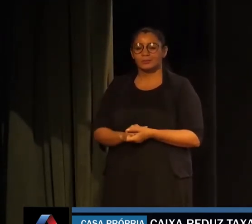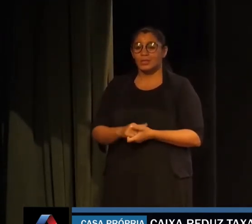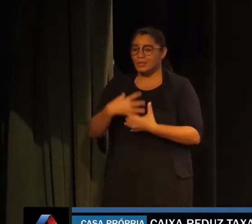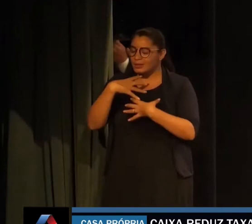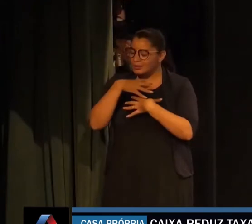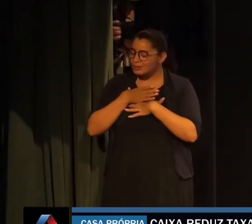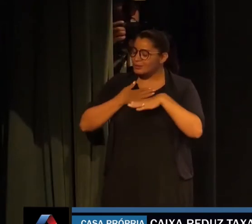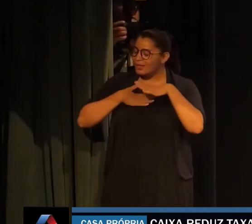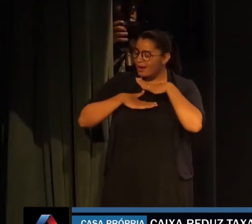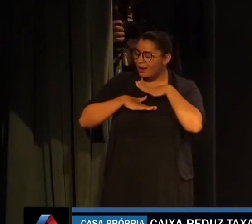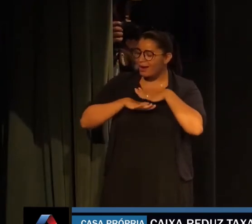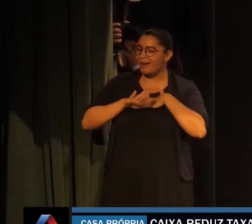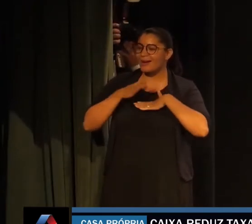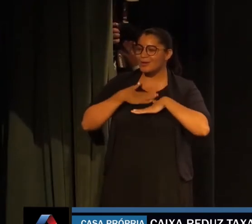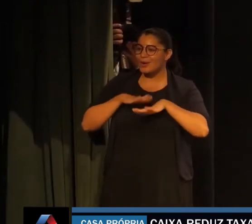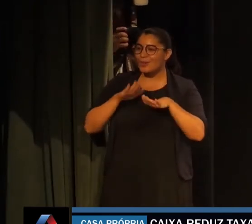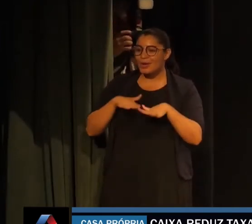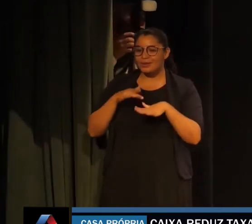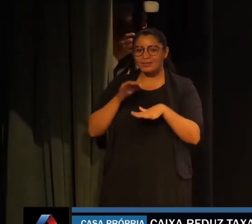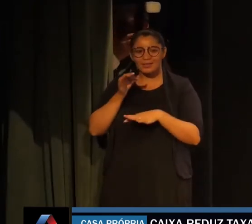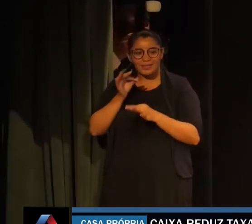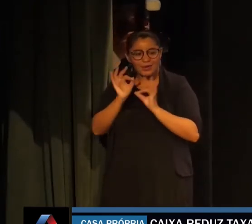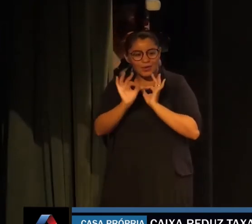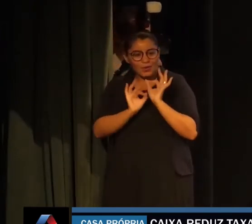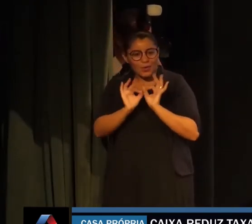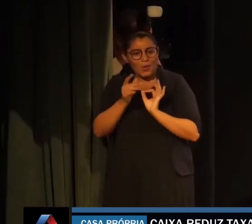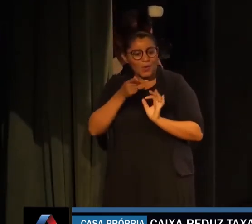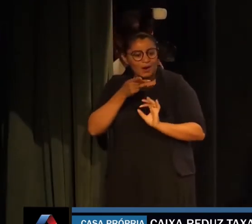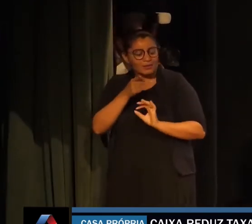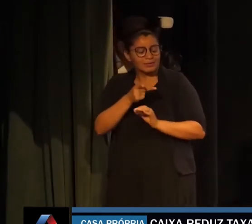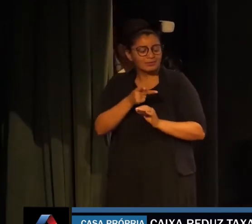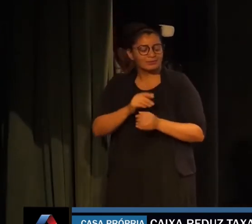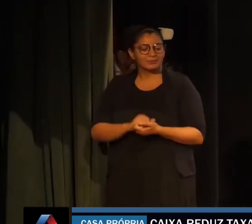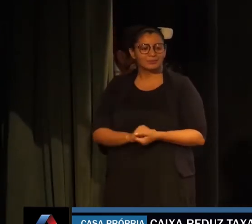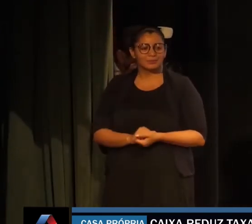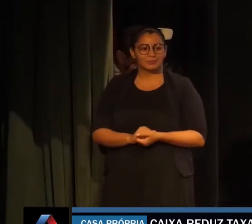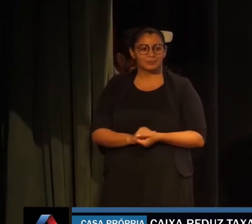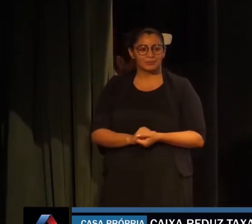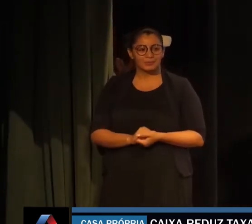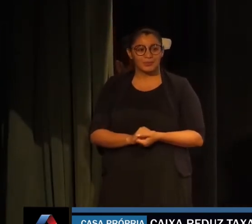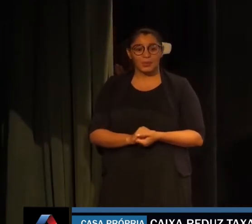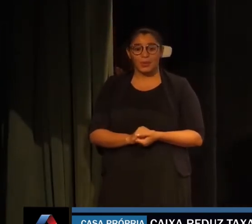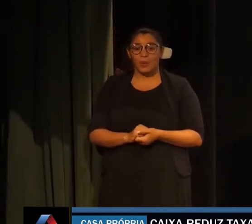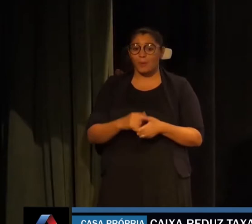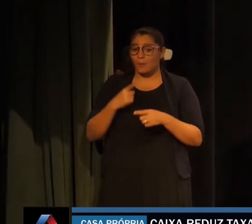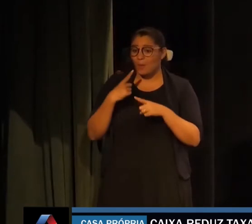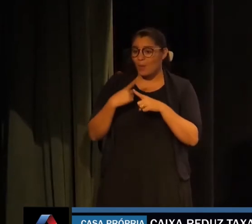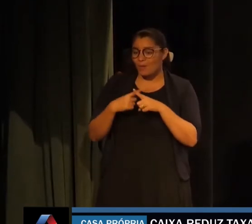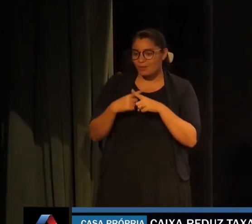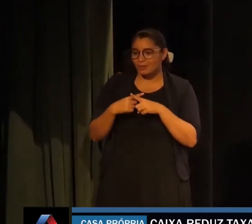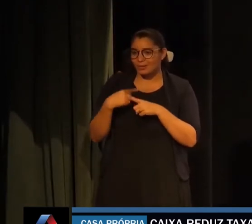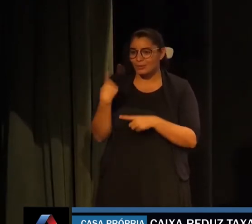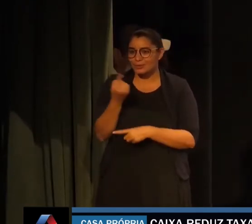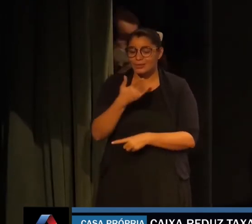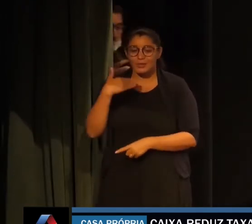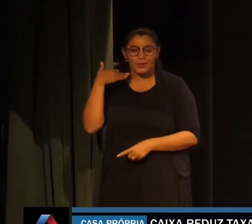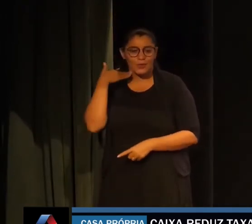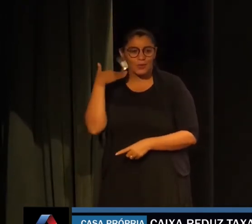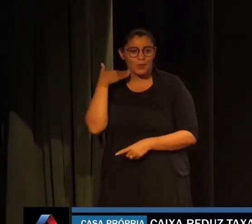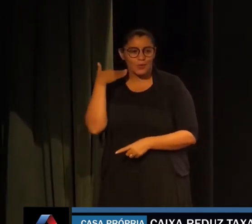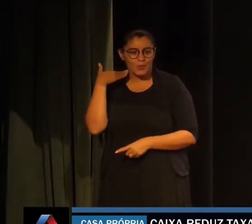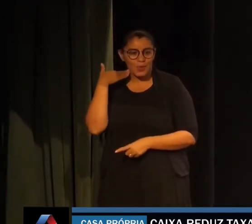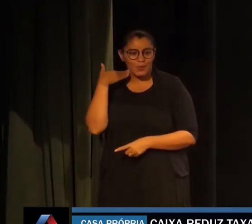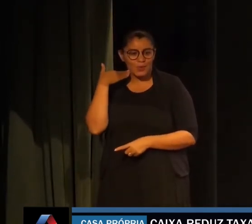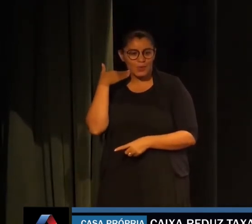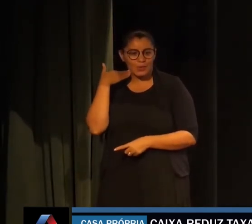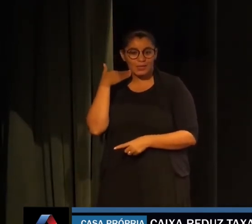conforto para tomar as atitudes que a gente toma. Por quê? Porque quando você tem um banco rentável, você